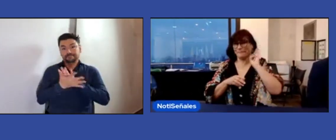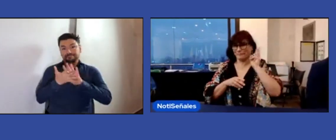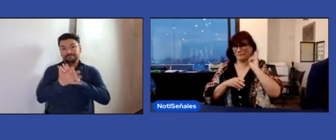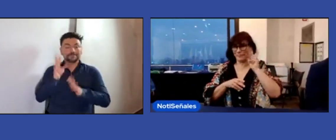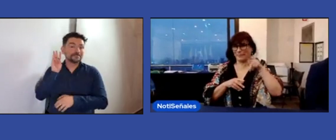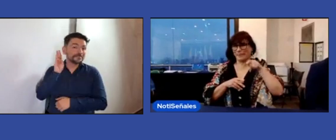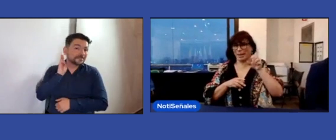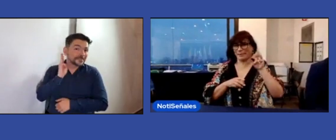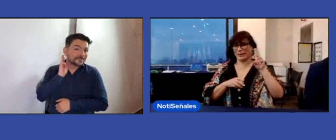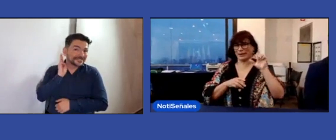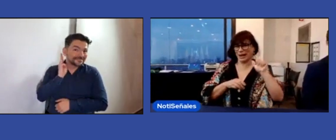soy Pamela.